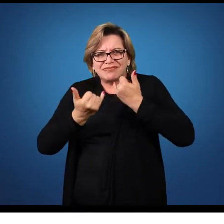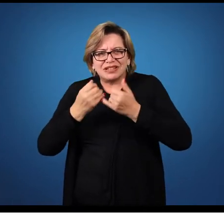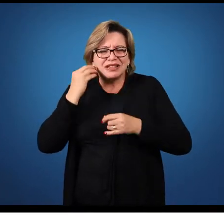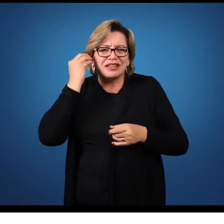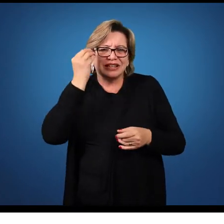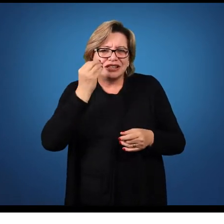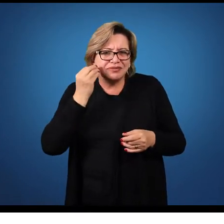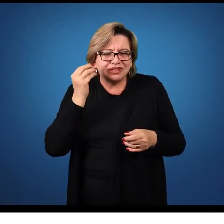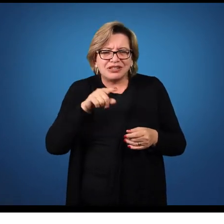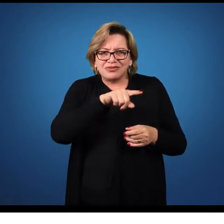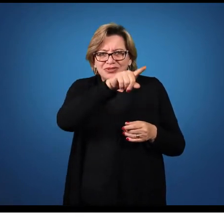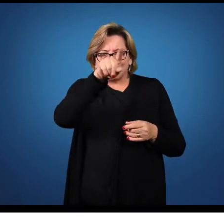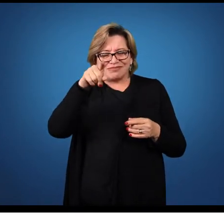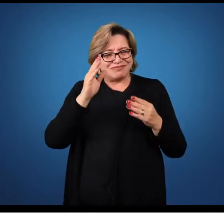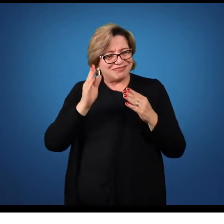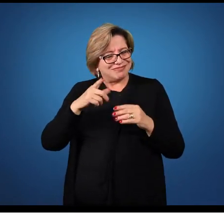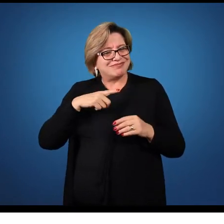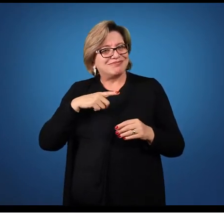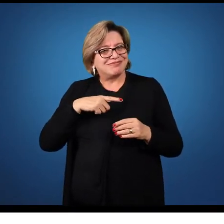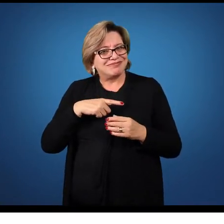experiências que você já teve?